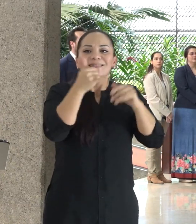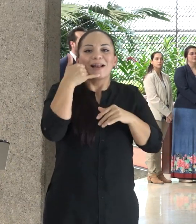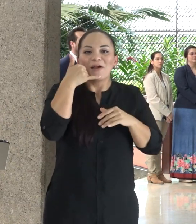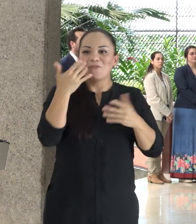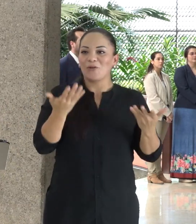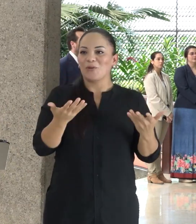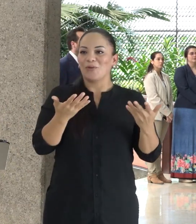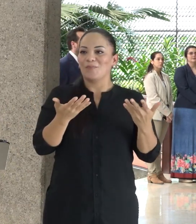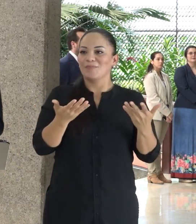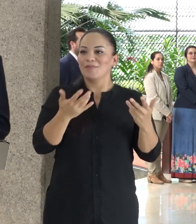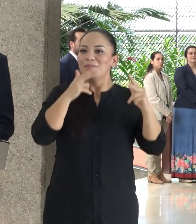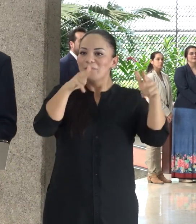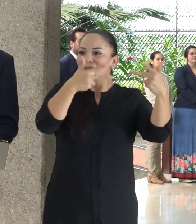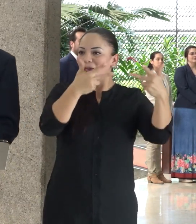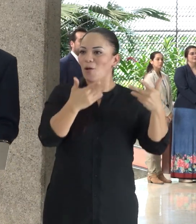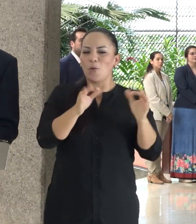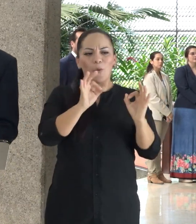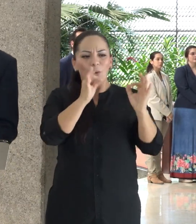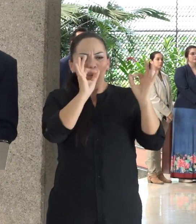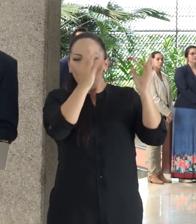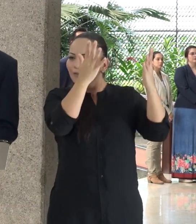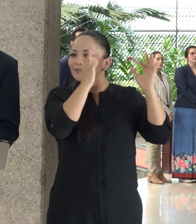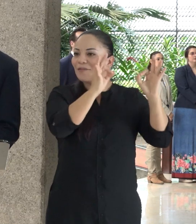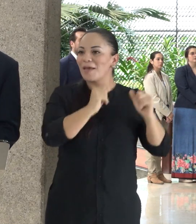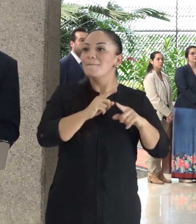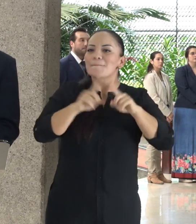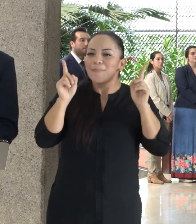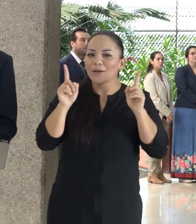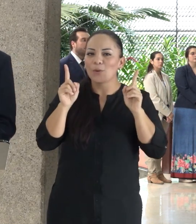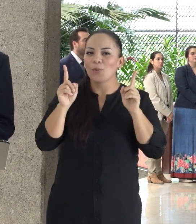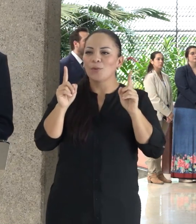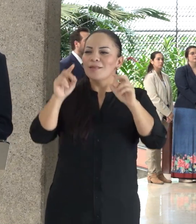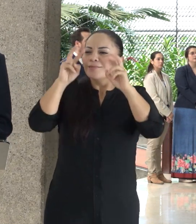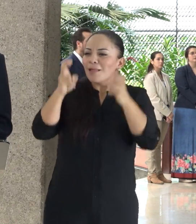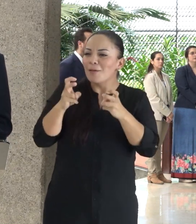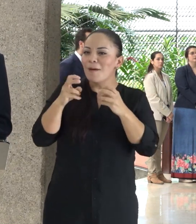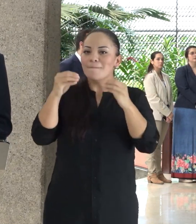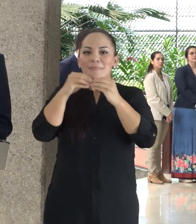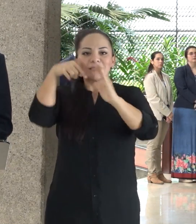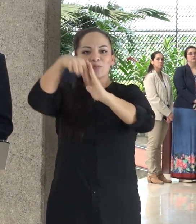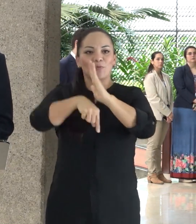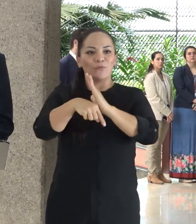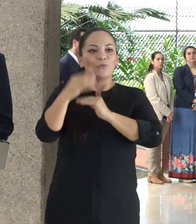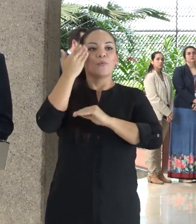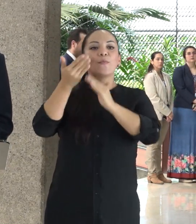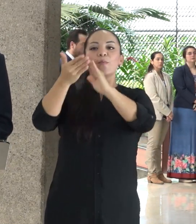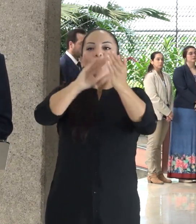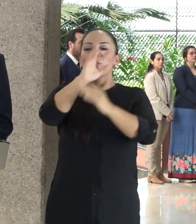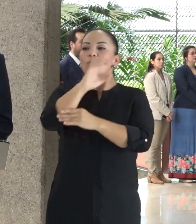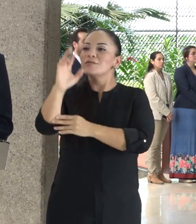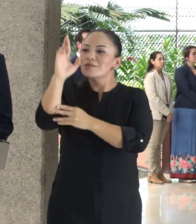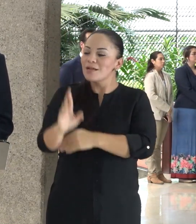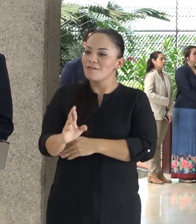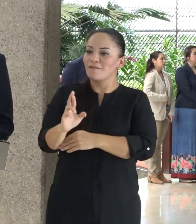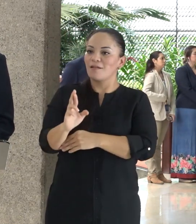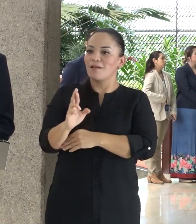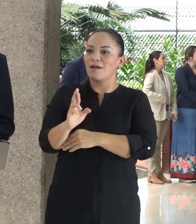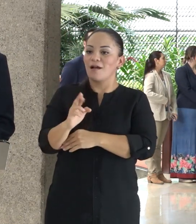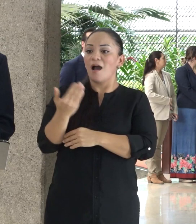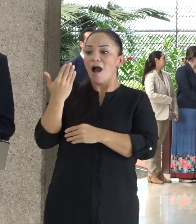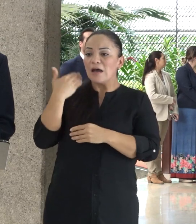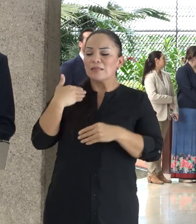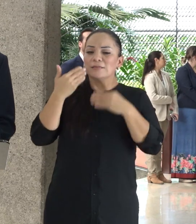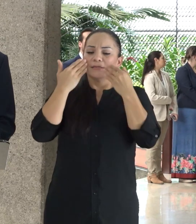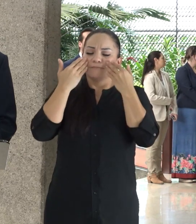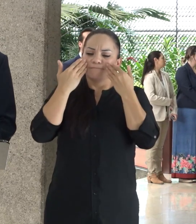hacer video. No le quito mérito. Pero va más allá de eso, porque el pueblo de Costa Rica ha estado triste